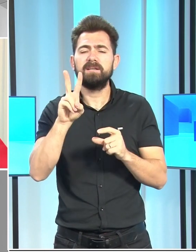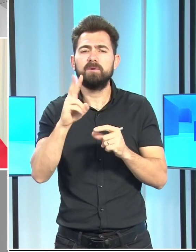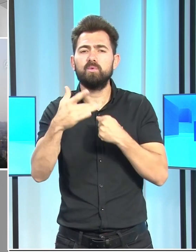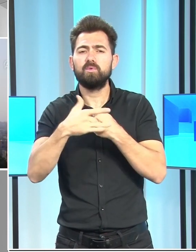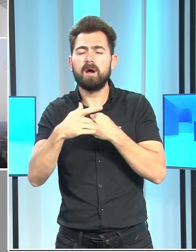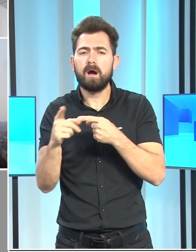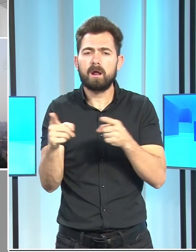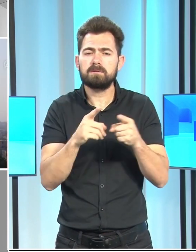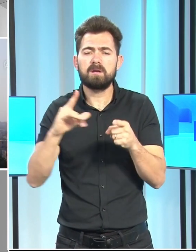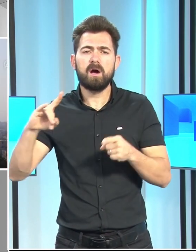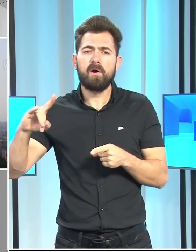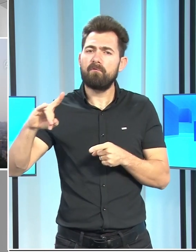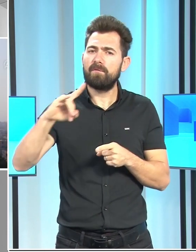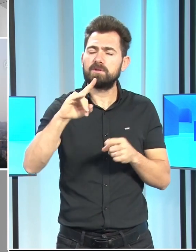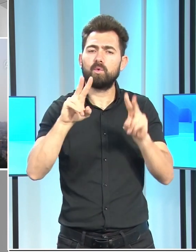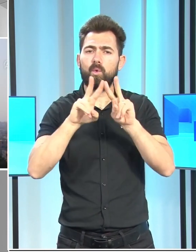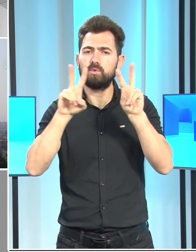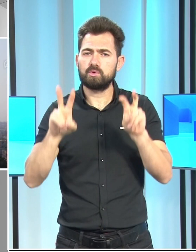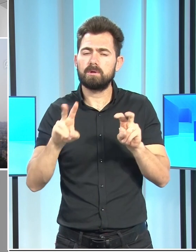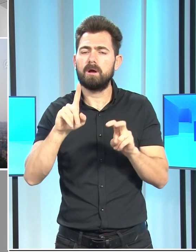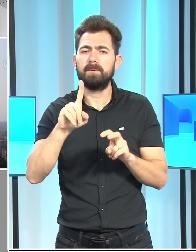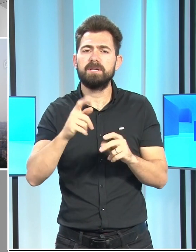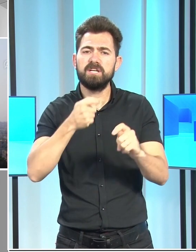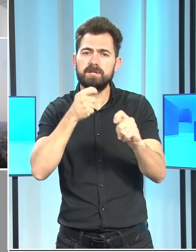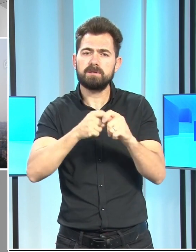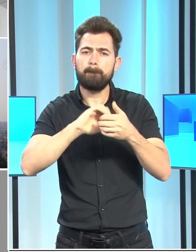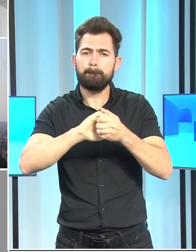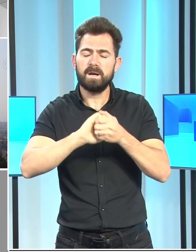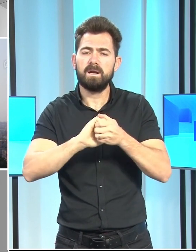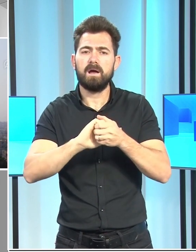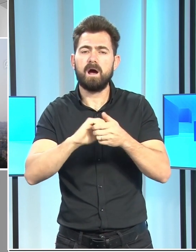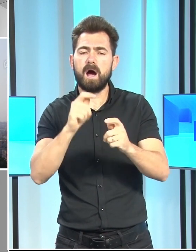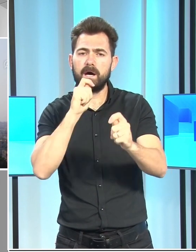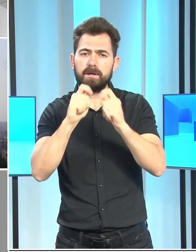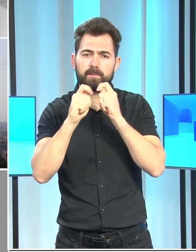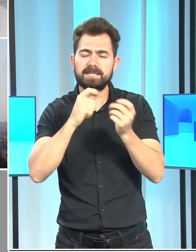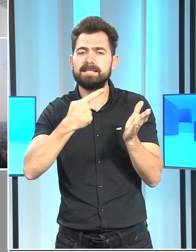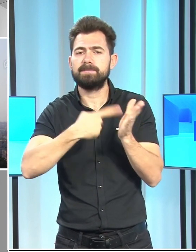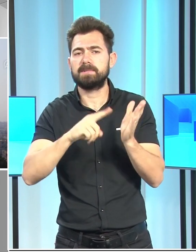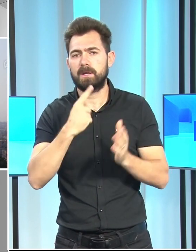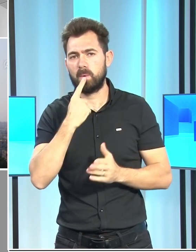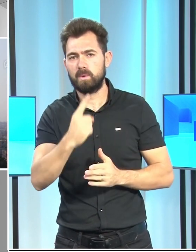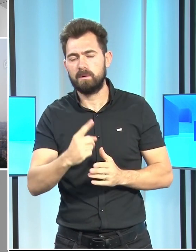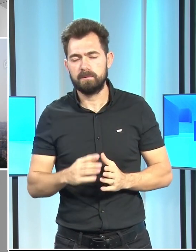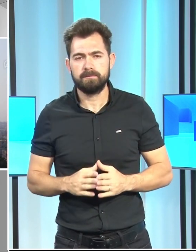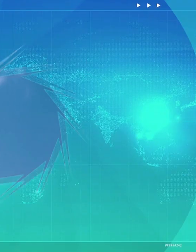arasında havacılık alanında bir işbirliği anlaşması imzalandığını da söyledi.